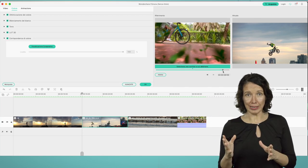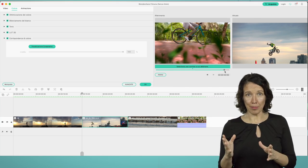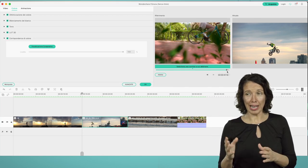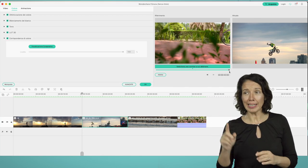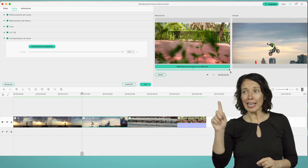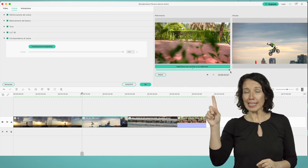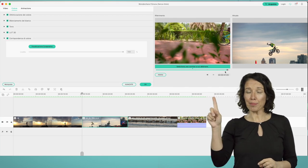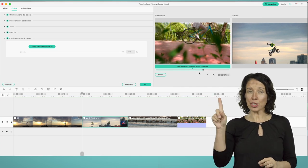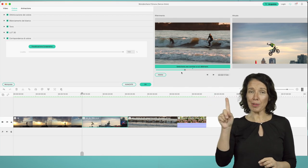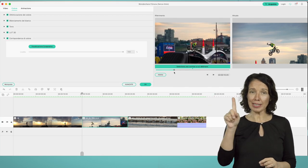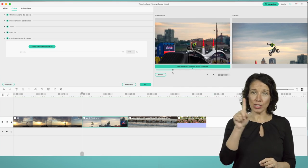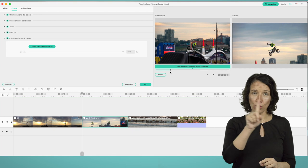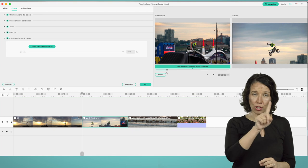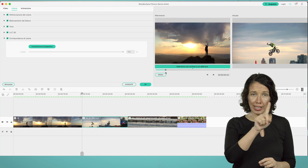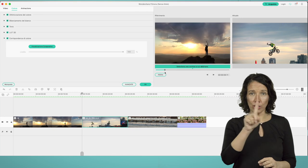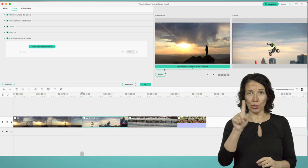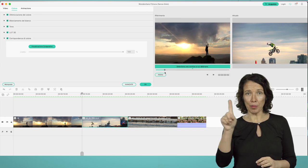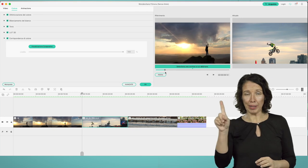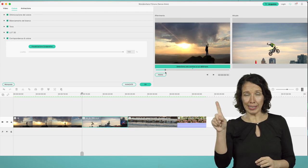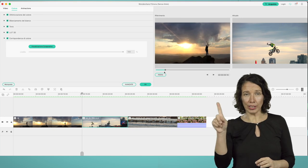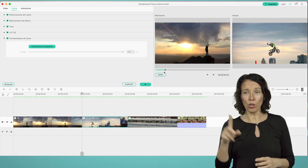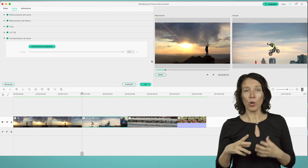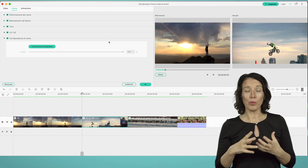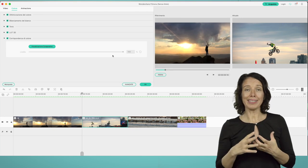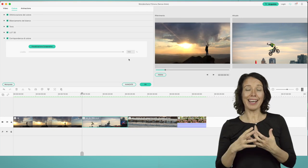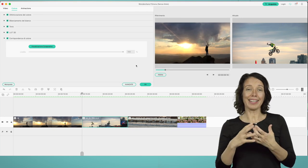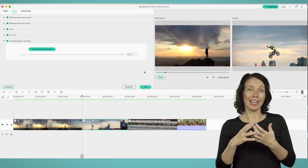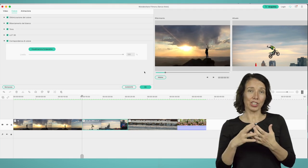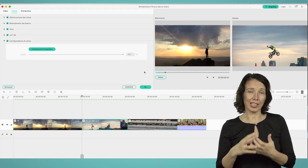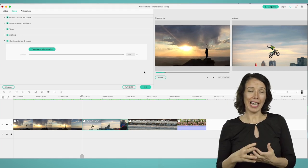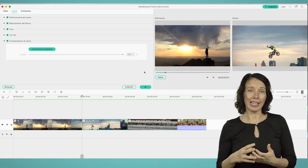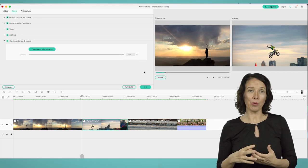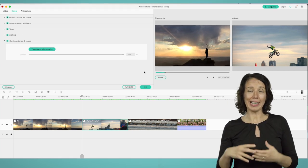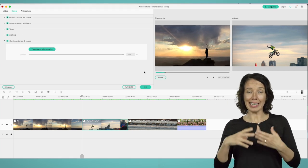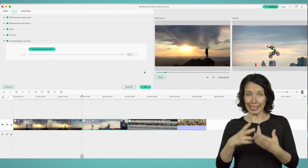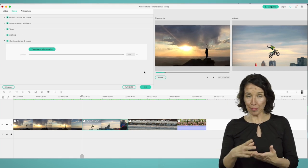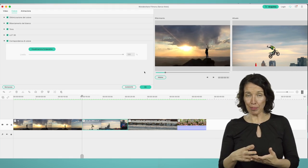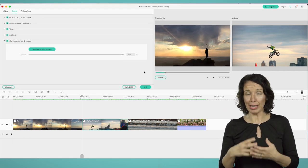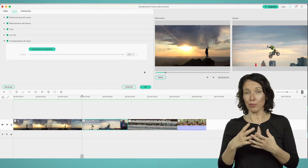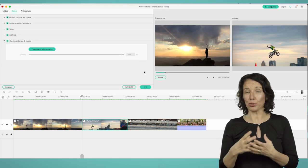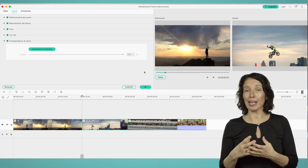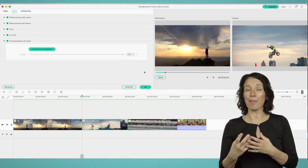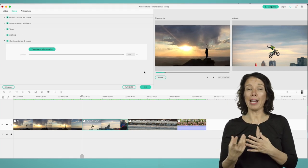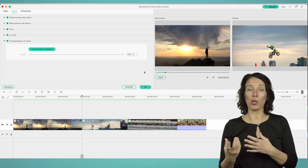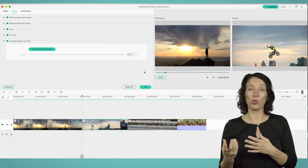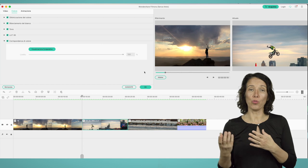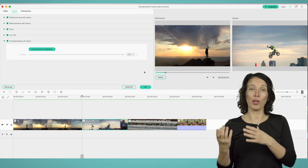timeline e semplicemente scorrendo il pallino puoi andare a cercare qual è la clip e il fotogramma a cui vuoi